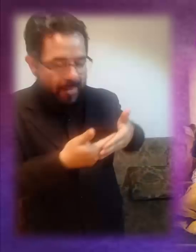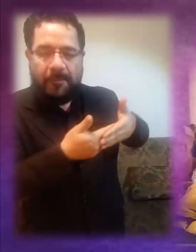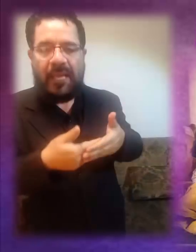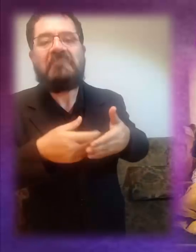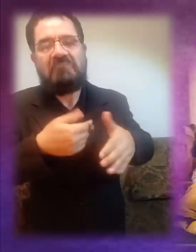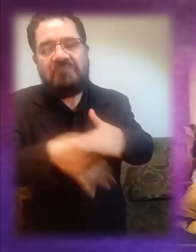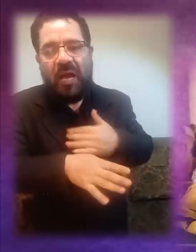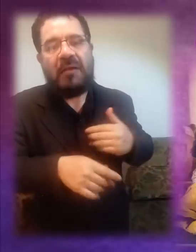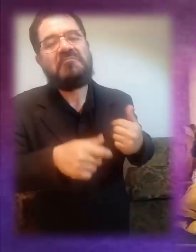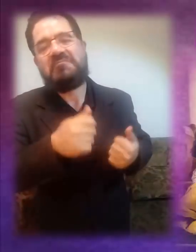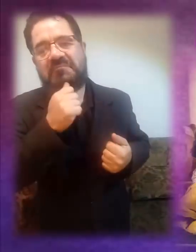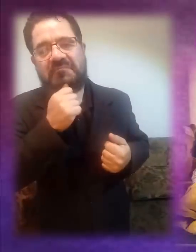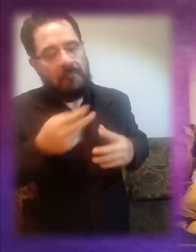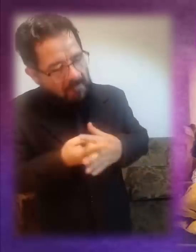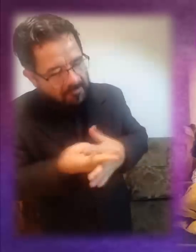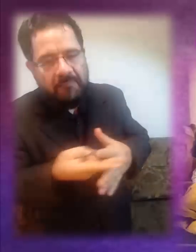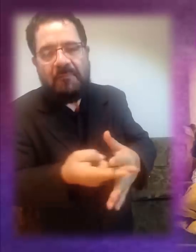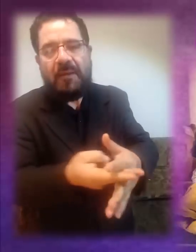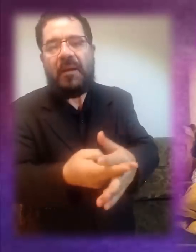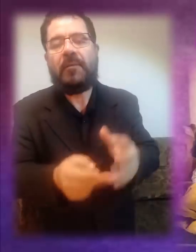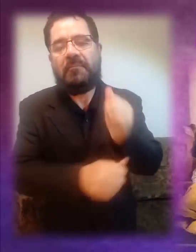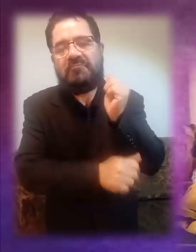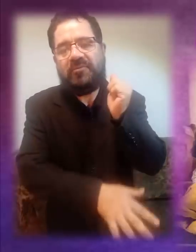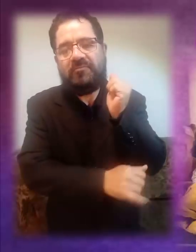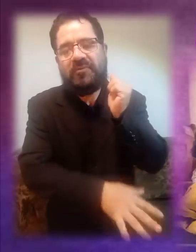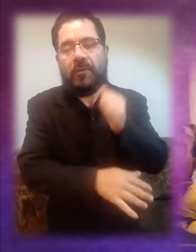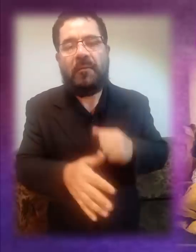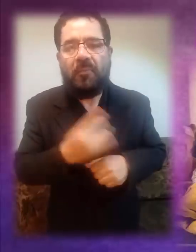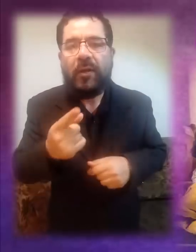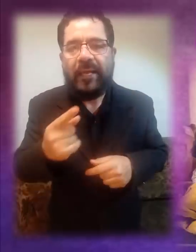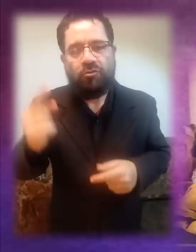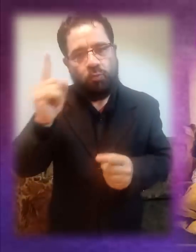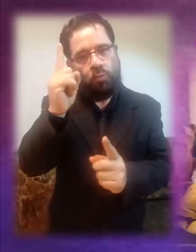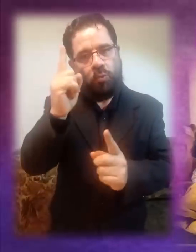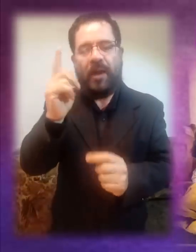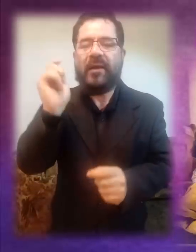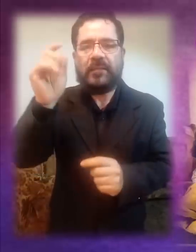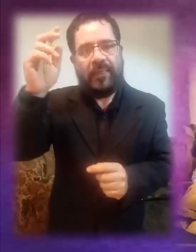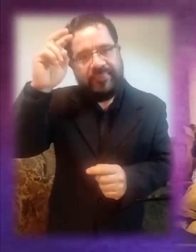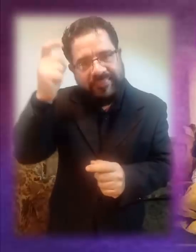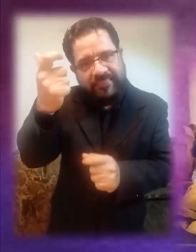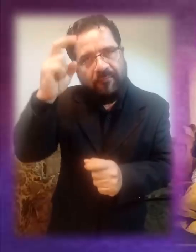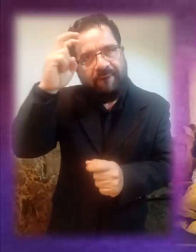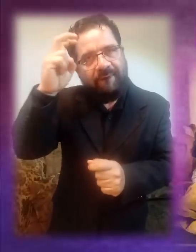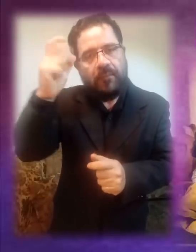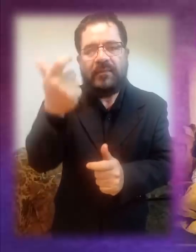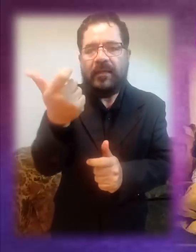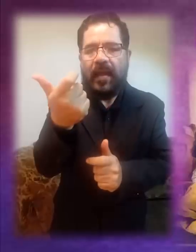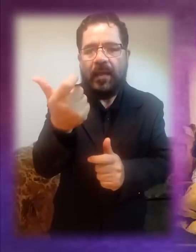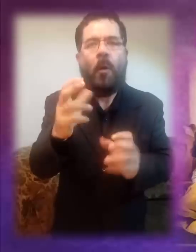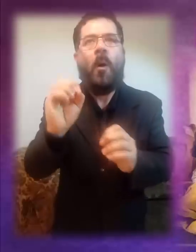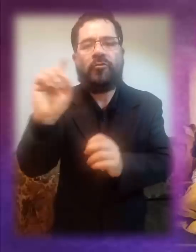en el vientre de su madre. Todo se hace en aras de un nuevo Dios llamado dinero, dólar o euro.